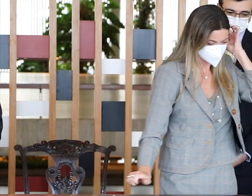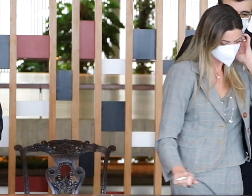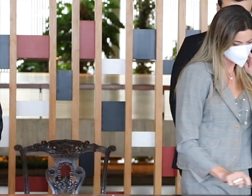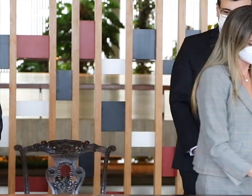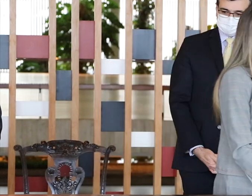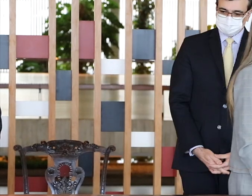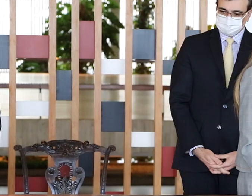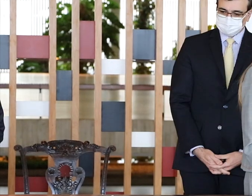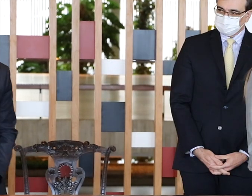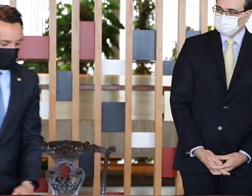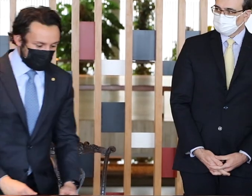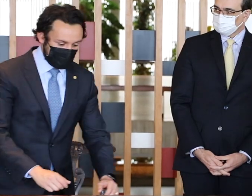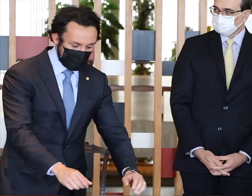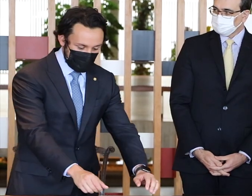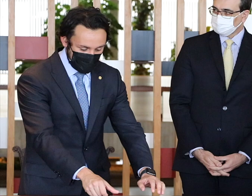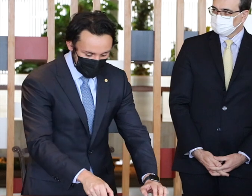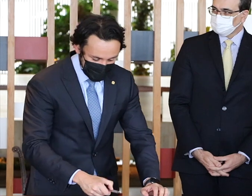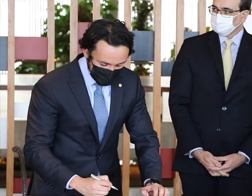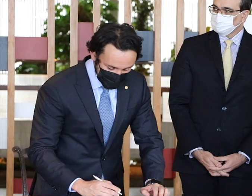Deputado Mário Negro Monte.